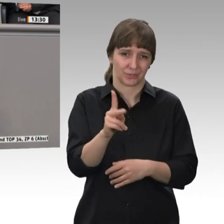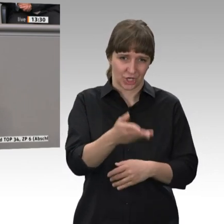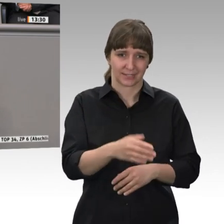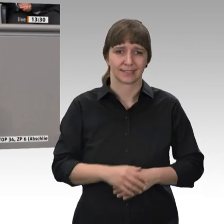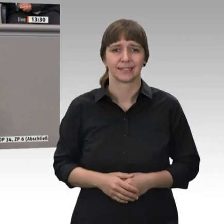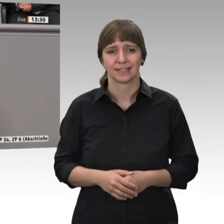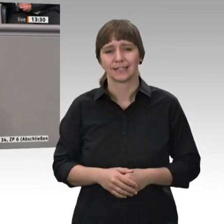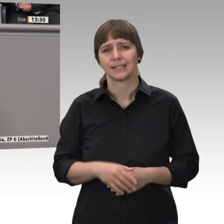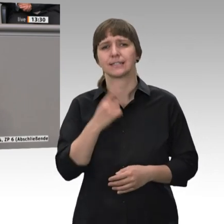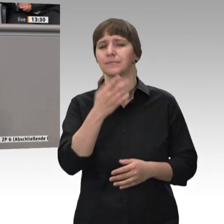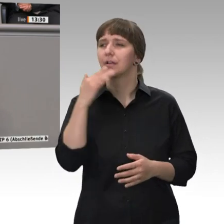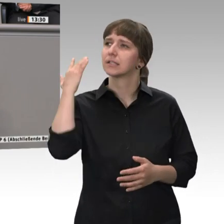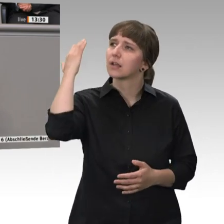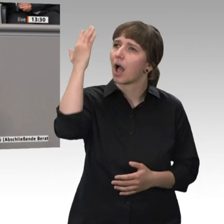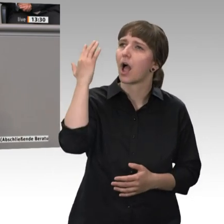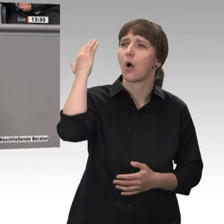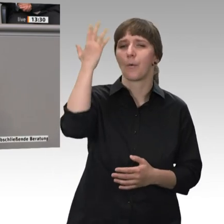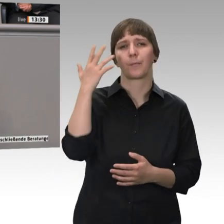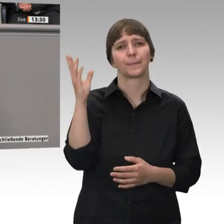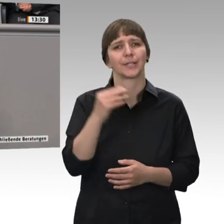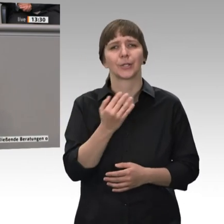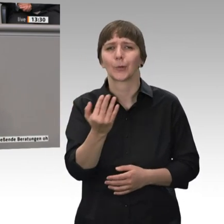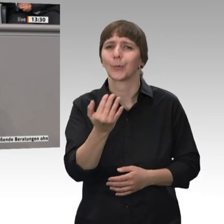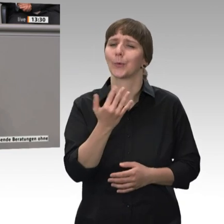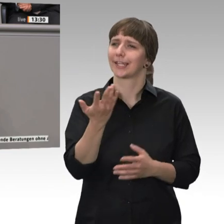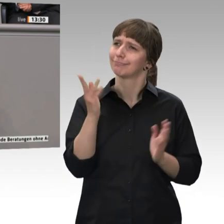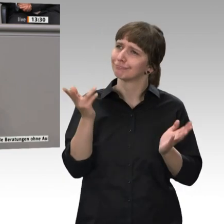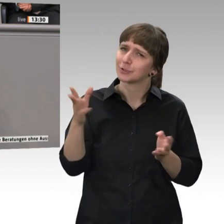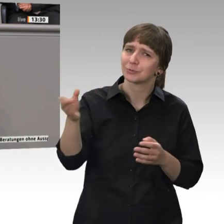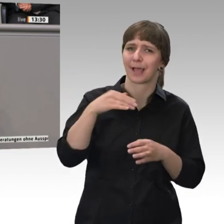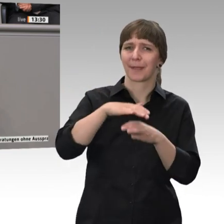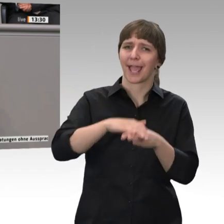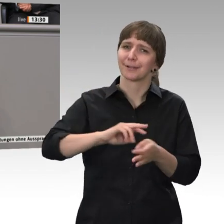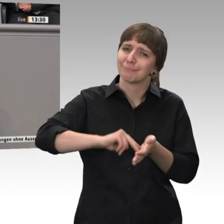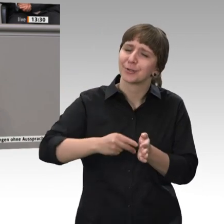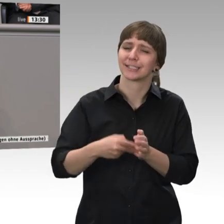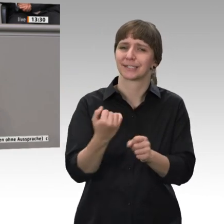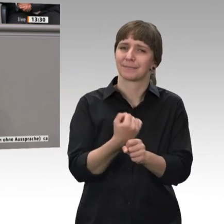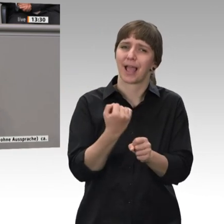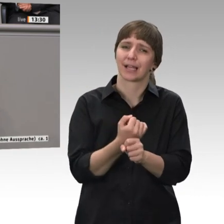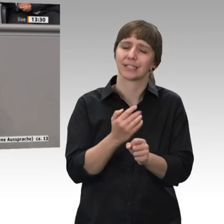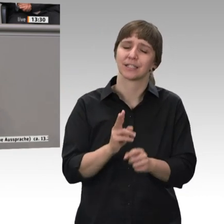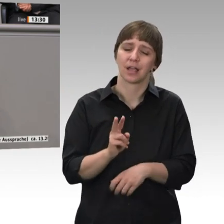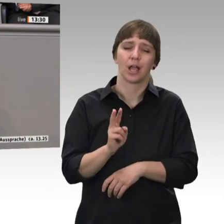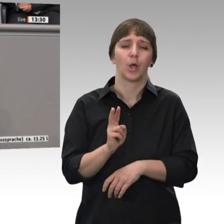geträumt davon, dass Sie wieder mit den Grünen Rentenpolitik machen wollen. Ich möchte nur daran erinnern, wie Rot-Grün